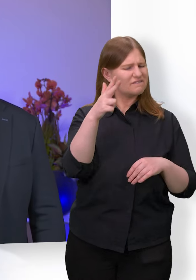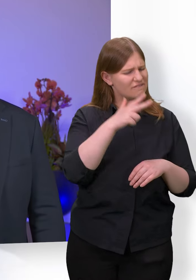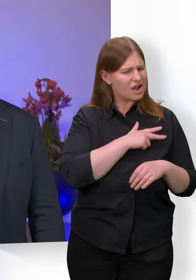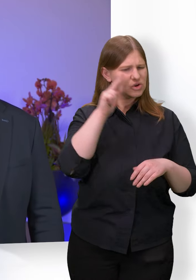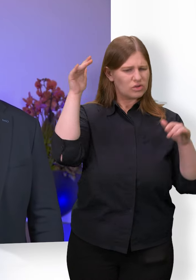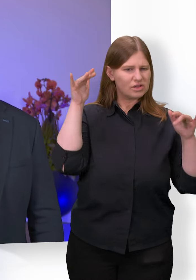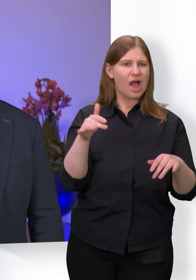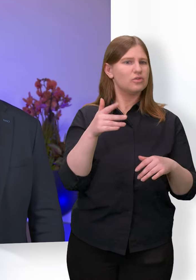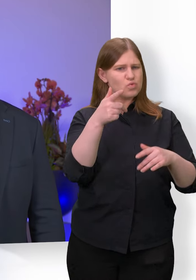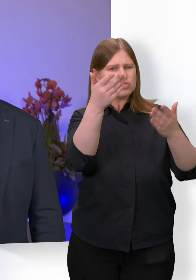wie du bist.